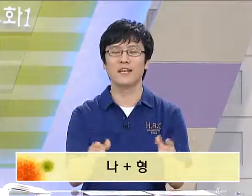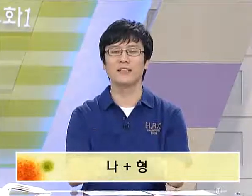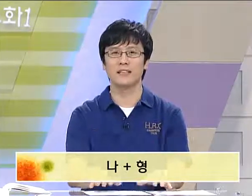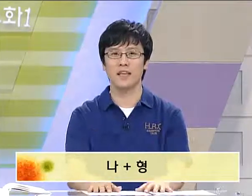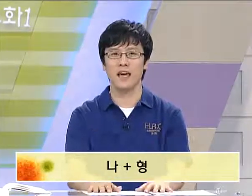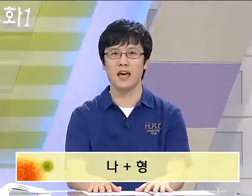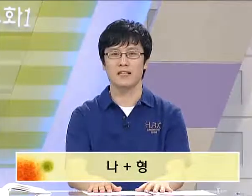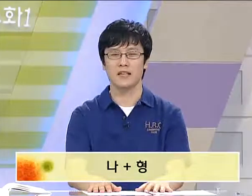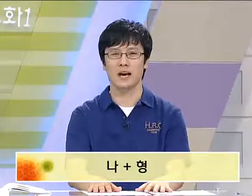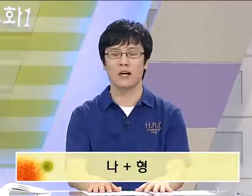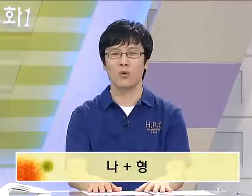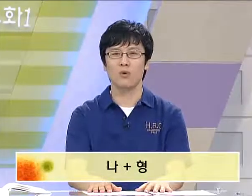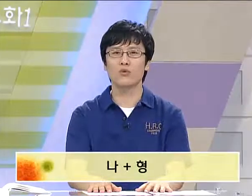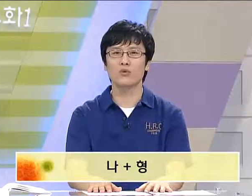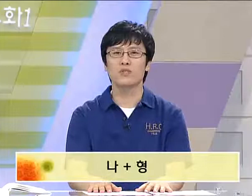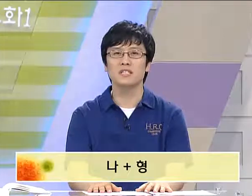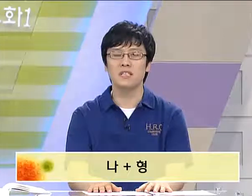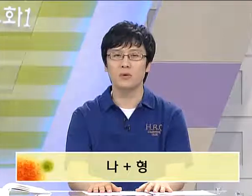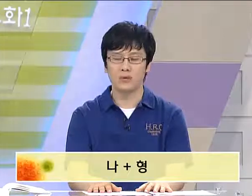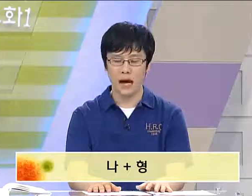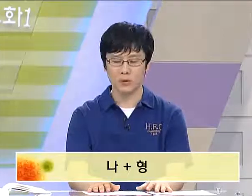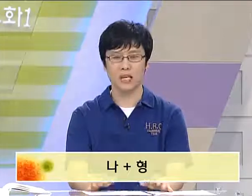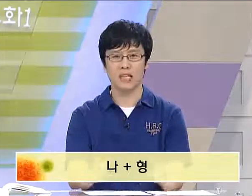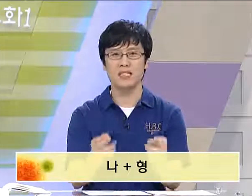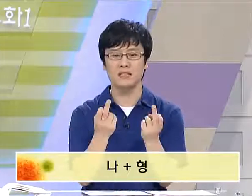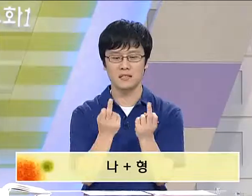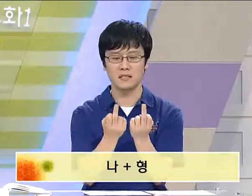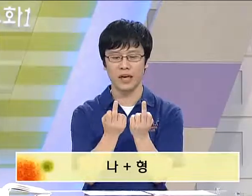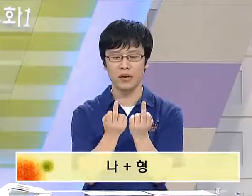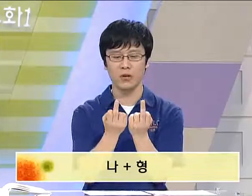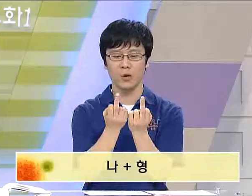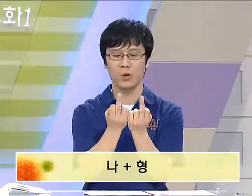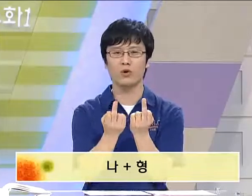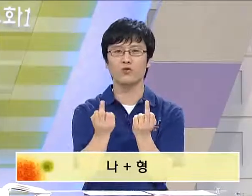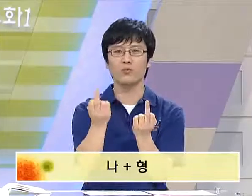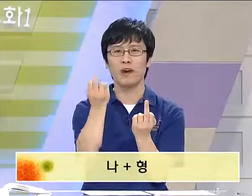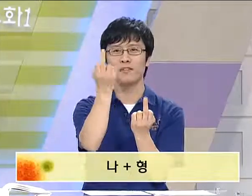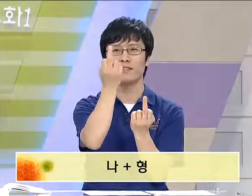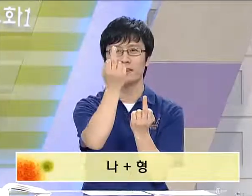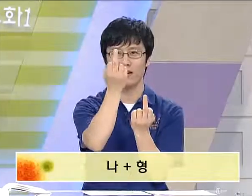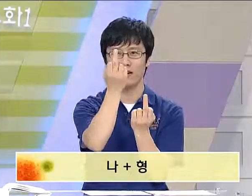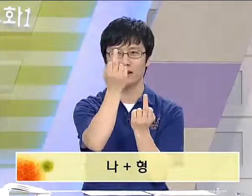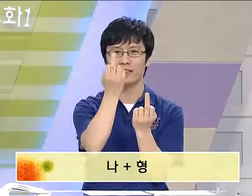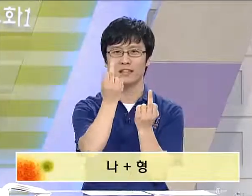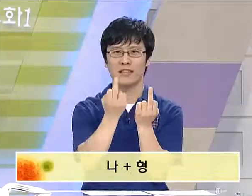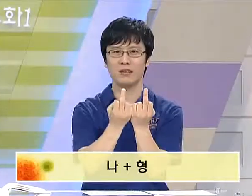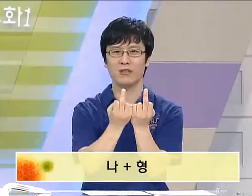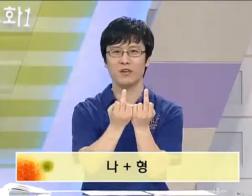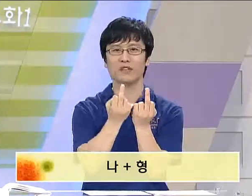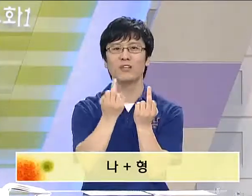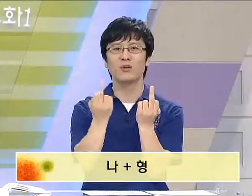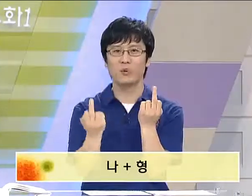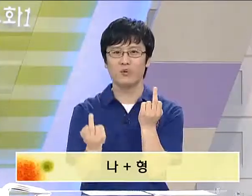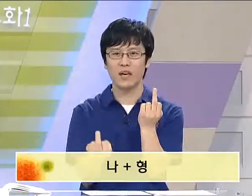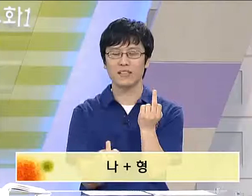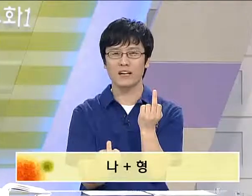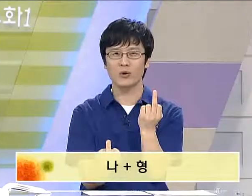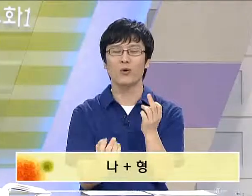나타낼 때, 자, 오른손, 양손의 이지를 쓰는데요. 올려주면 형, 내려주면 동생이다라고